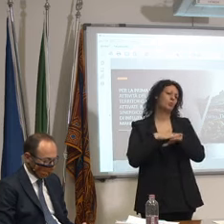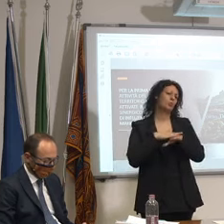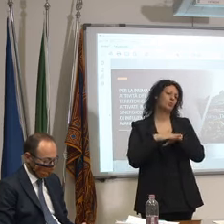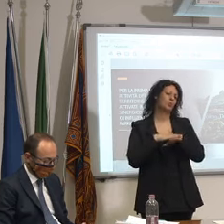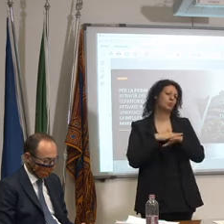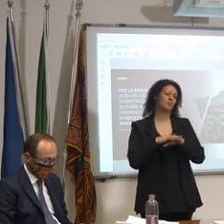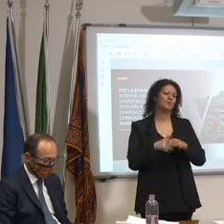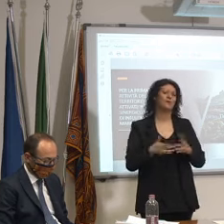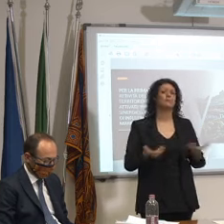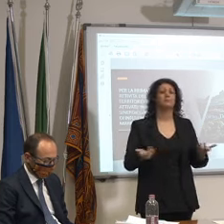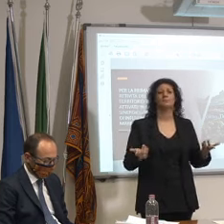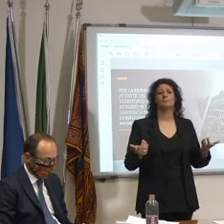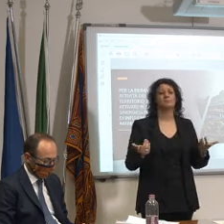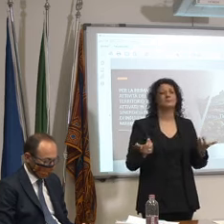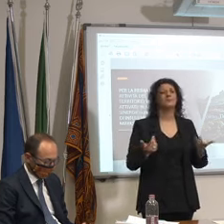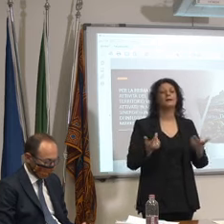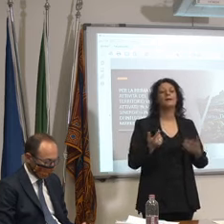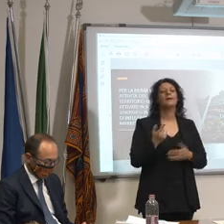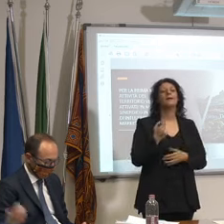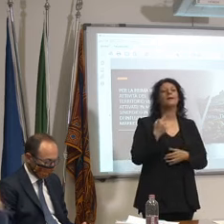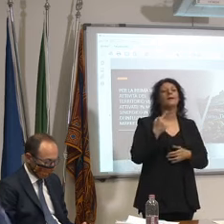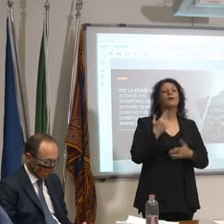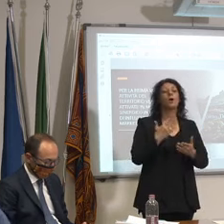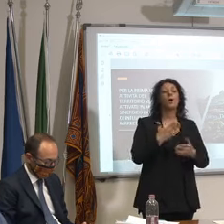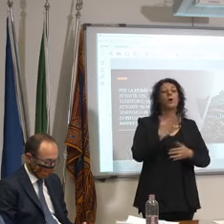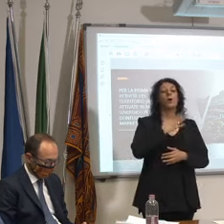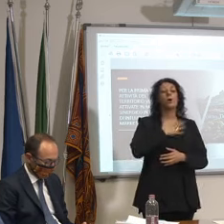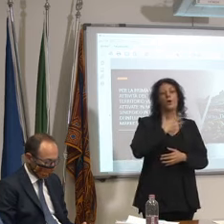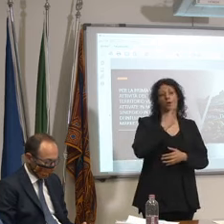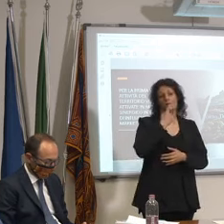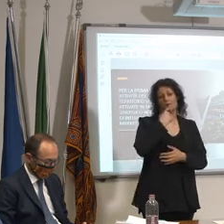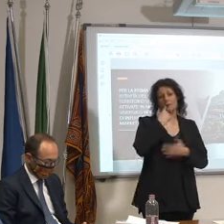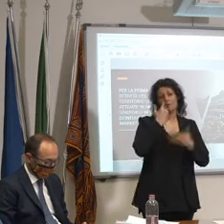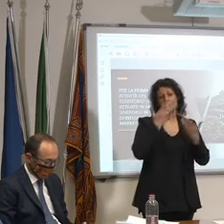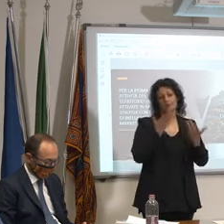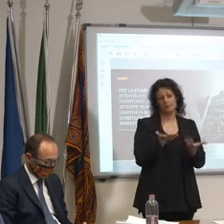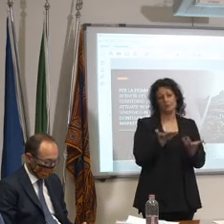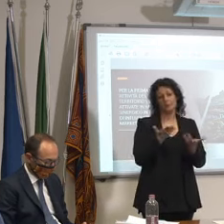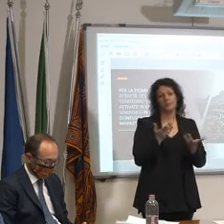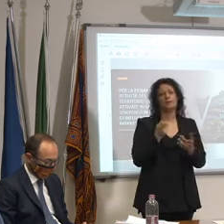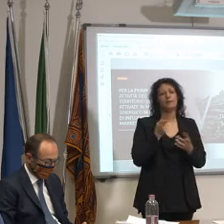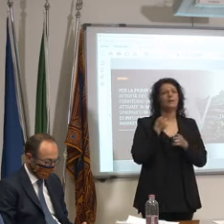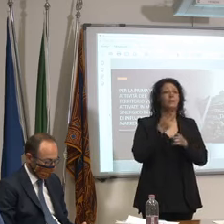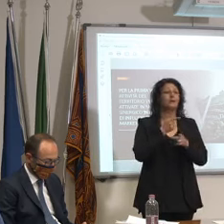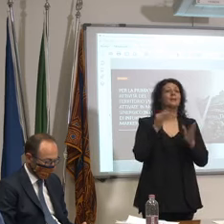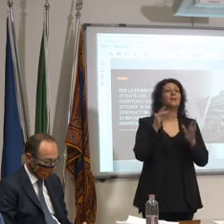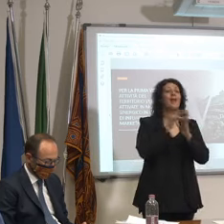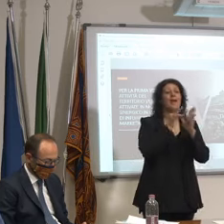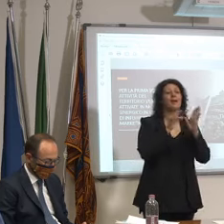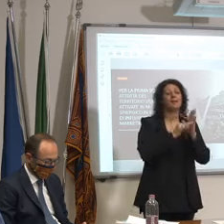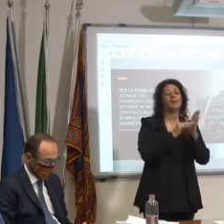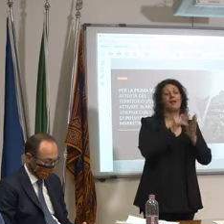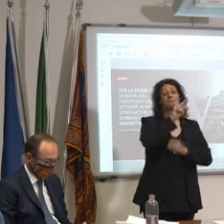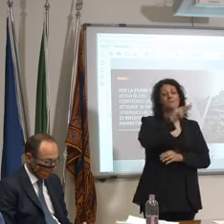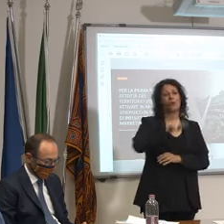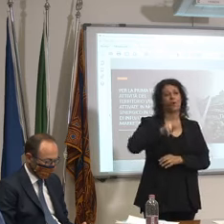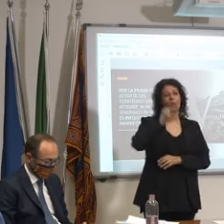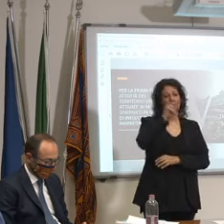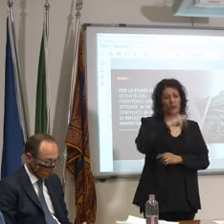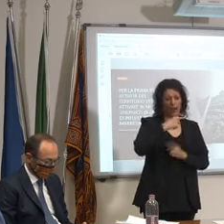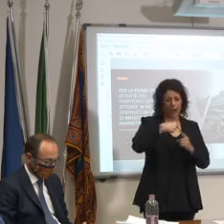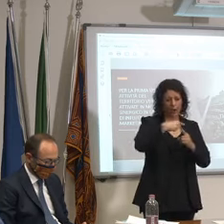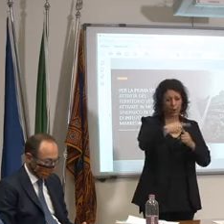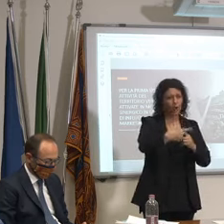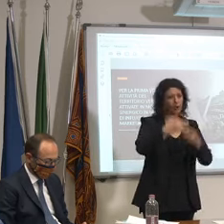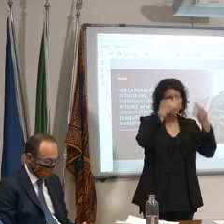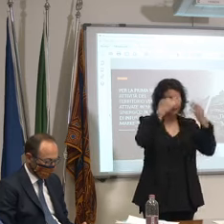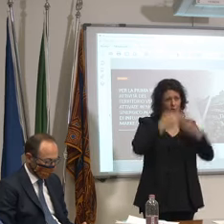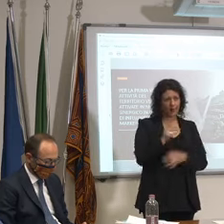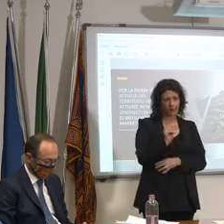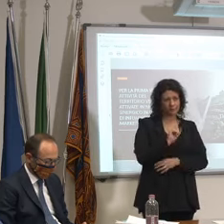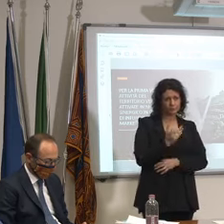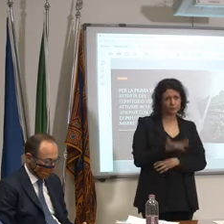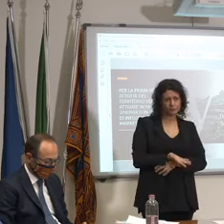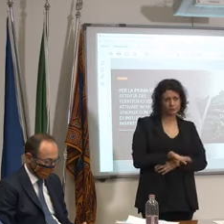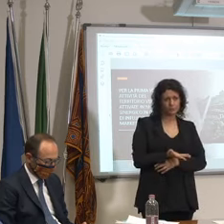originale c'era chi e ci ha messo in piedi questa sceneggiata della fissazione della data del voto e ancora tutt'oggi in Italia non si sa punto